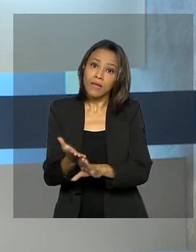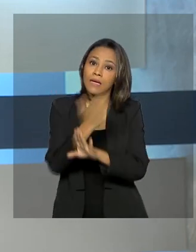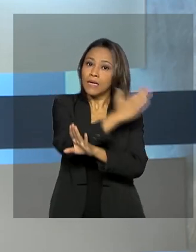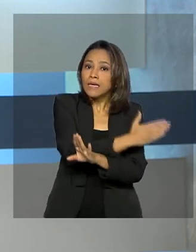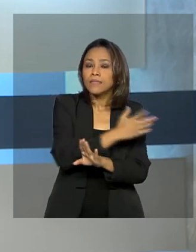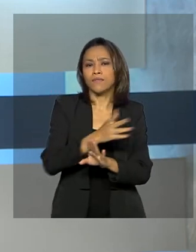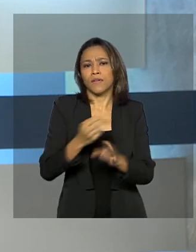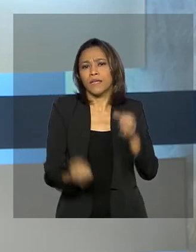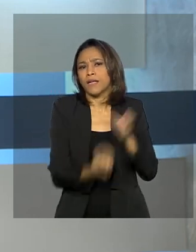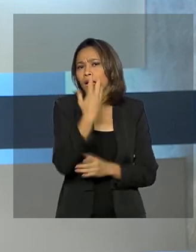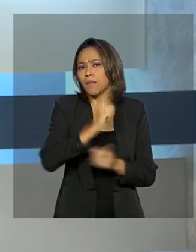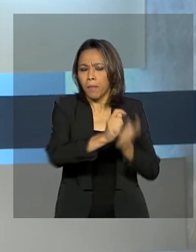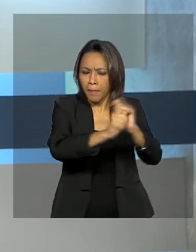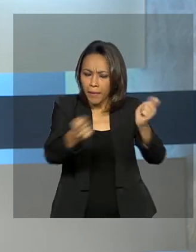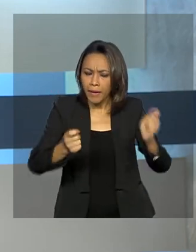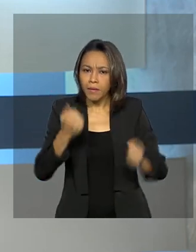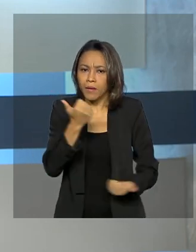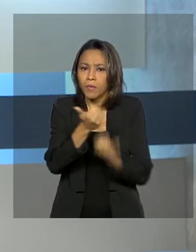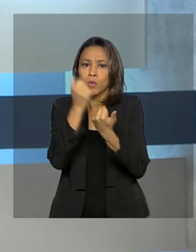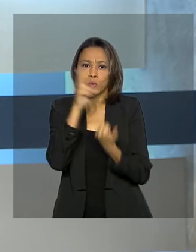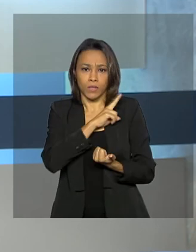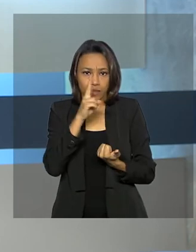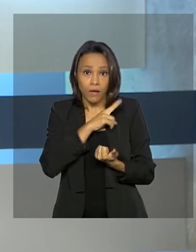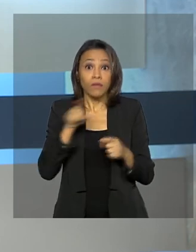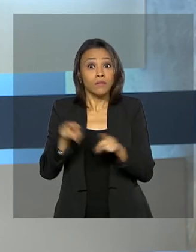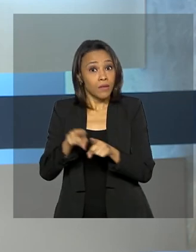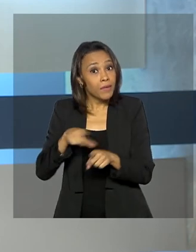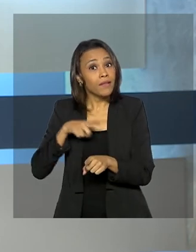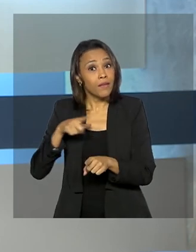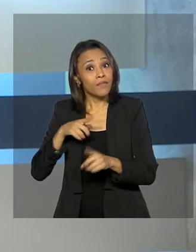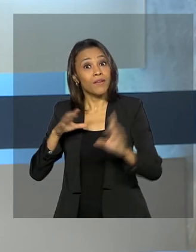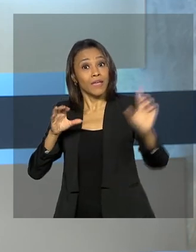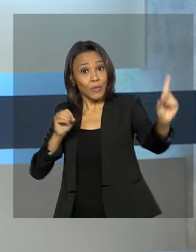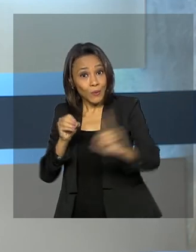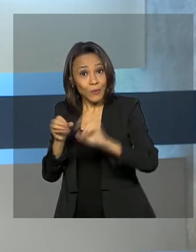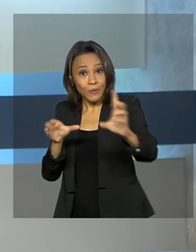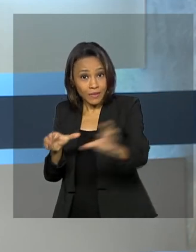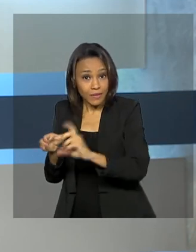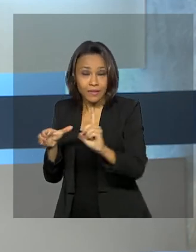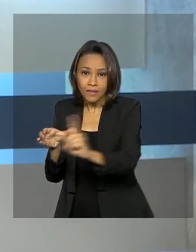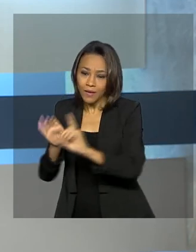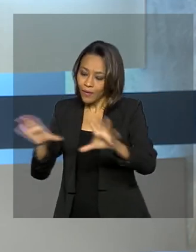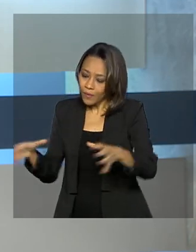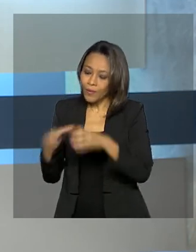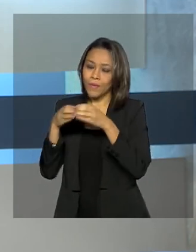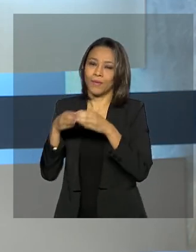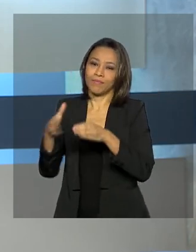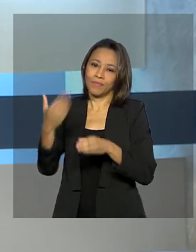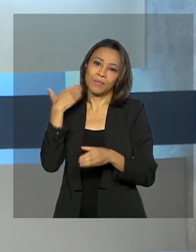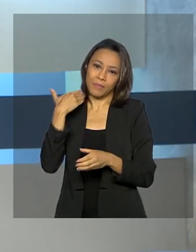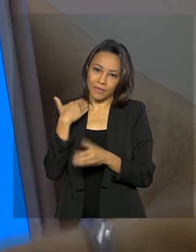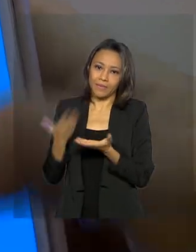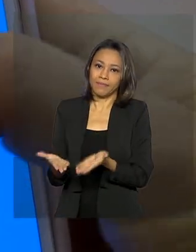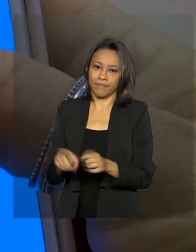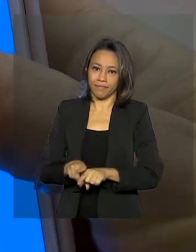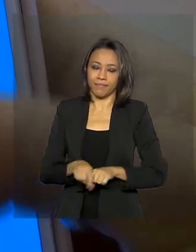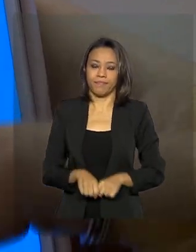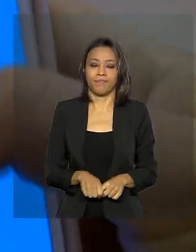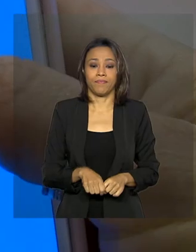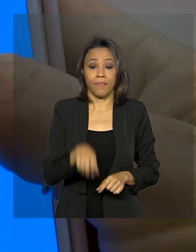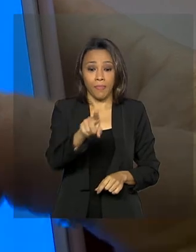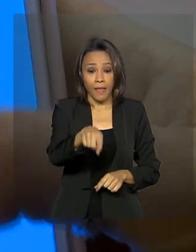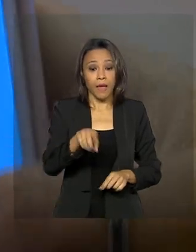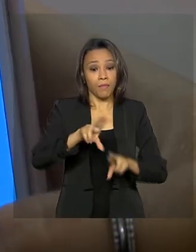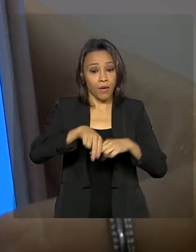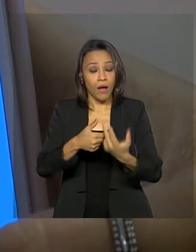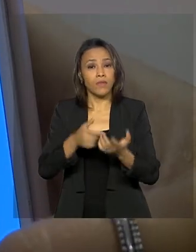para os pagamentos do auxílio emergencial, promoveu também a inclusão de brasileiros ao sistema bancário. É por meio